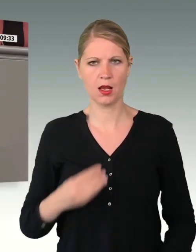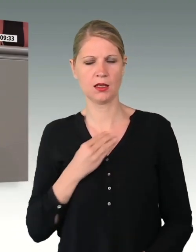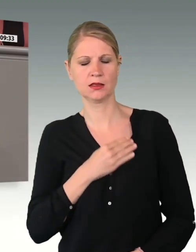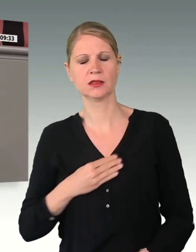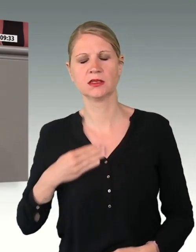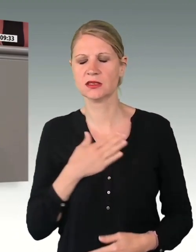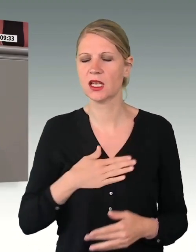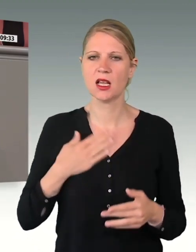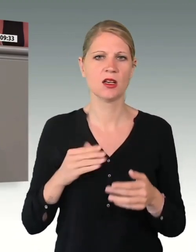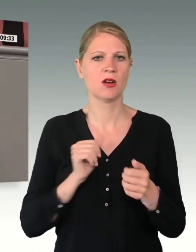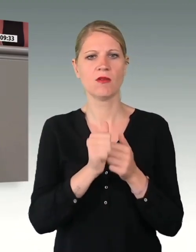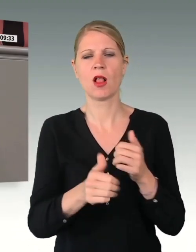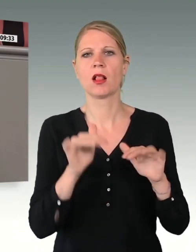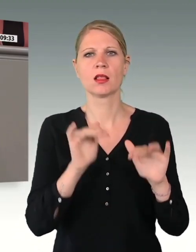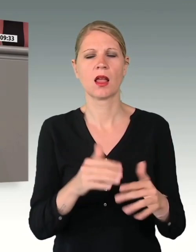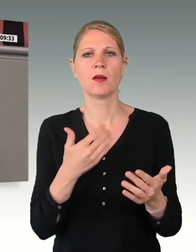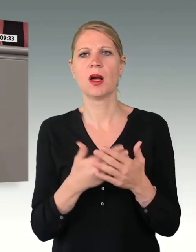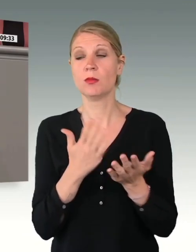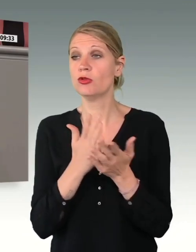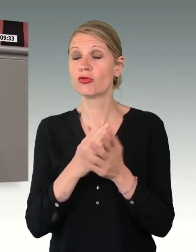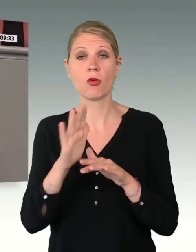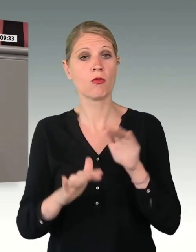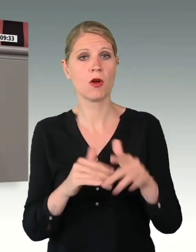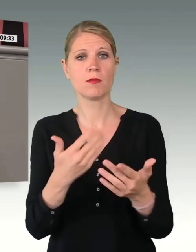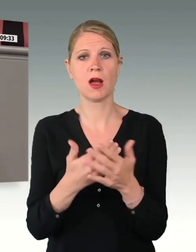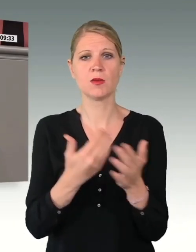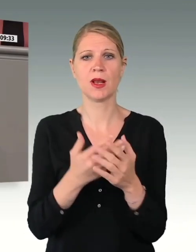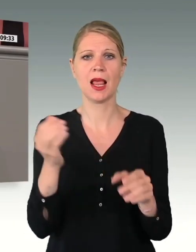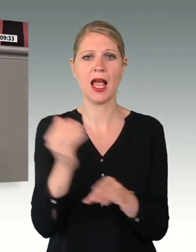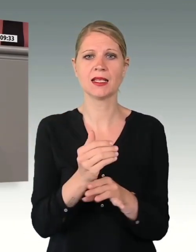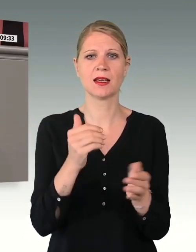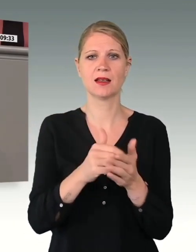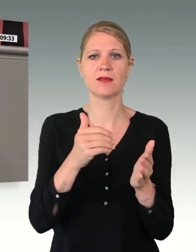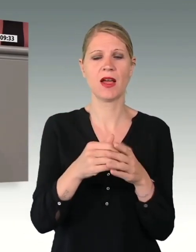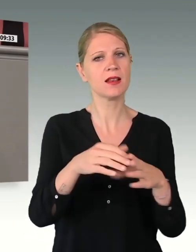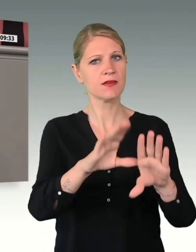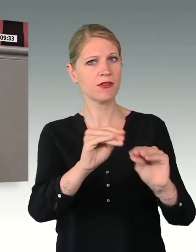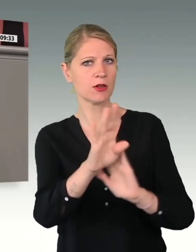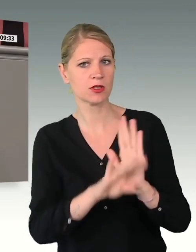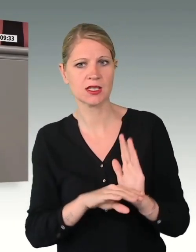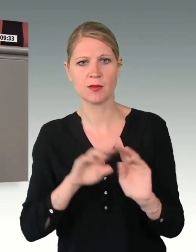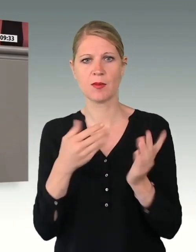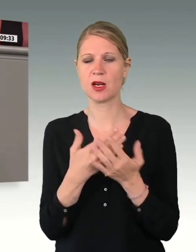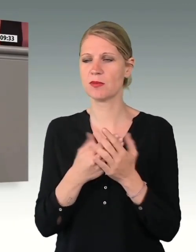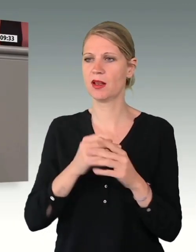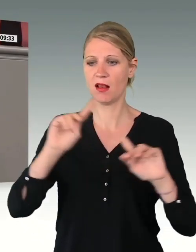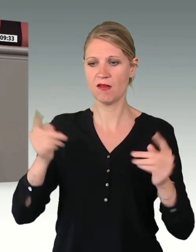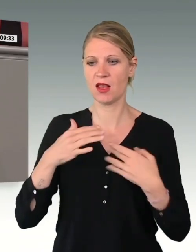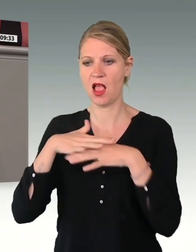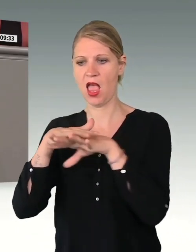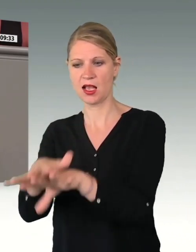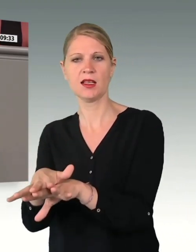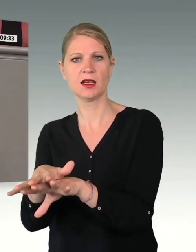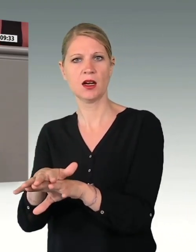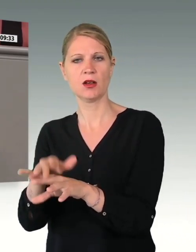dass es bereits Fortschritte gab, zum Beispiel durch das Einsatzweiterverwendungsgesetz. Aber gerade zum Beispiel bei der Wiedereingliederung von Soldatinnen in den